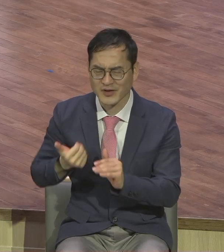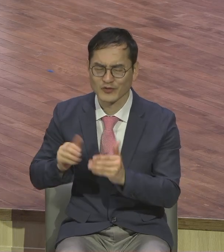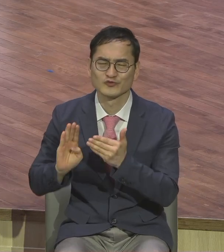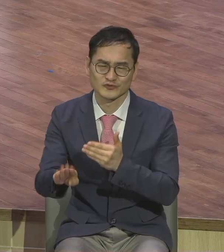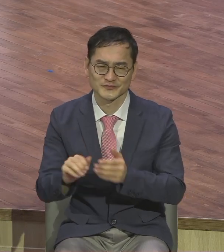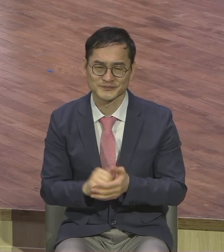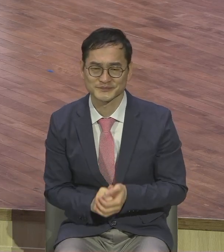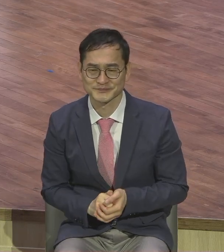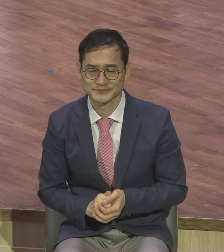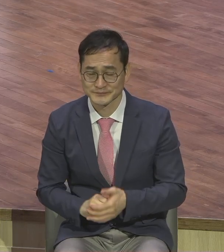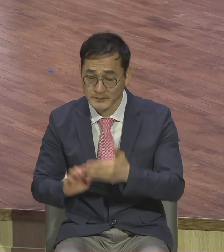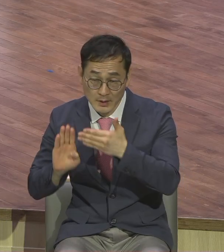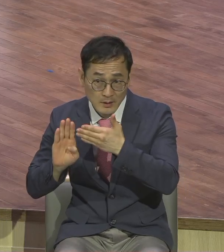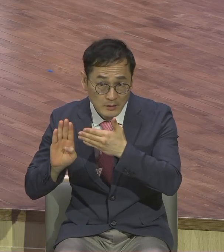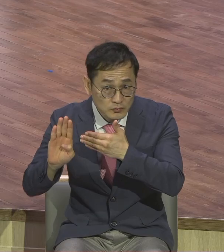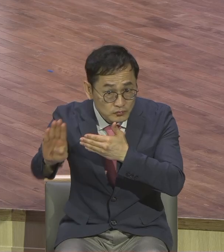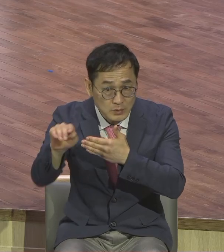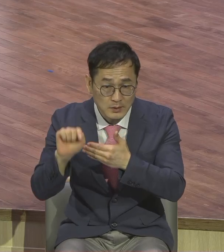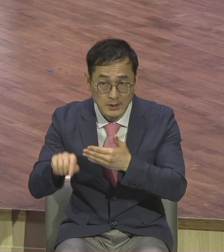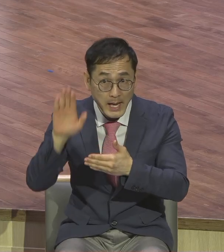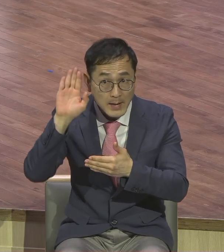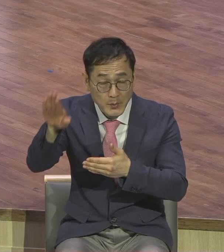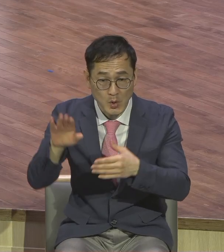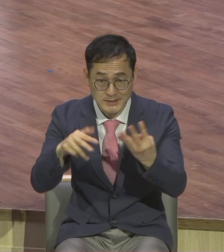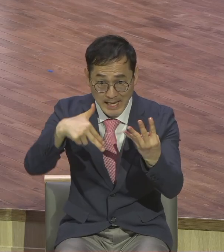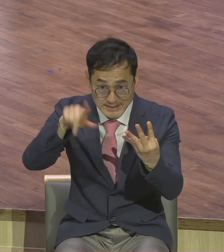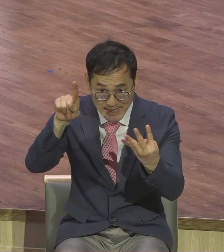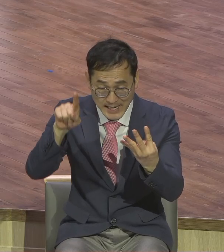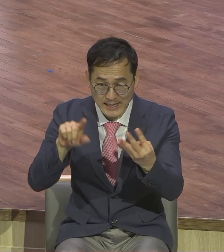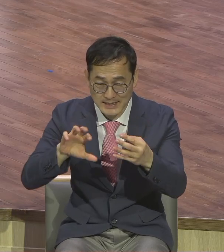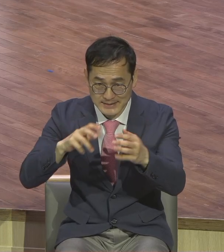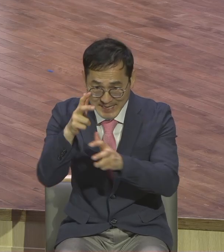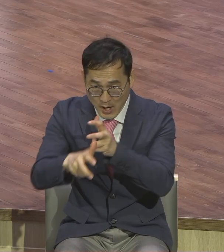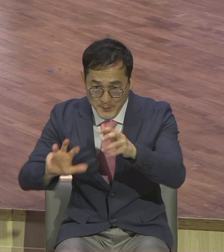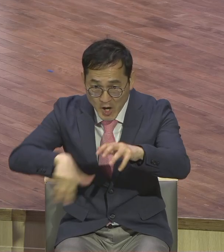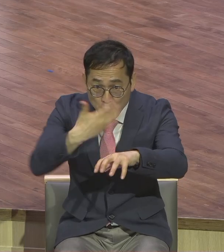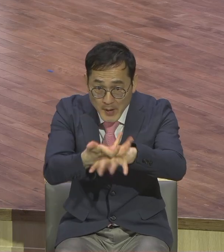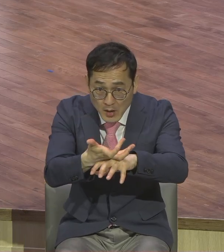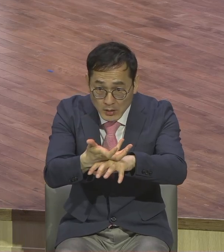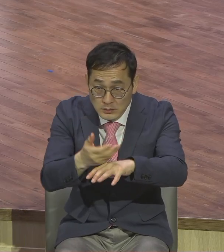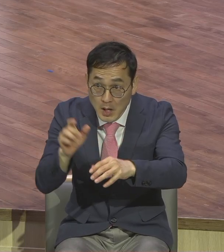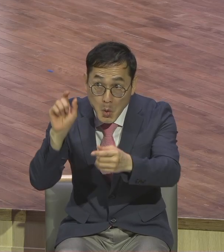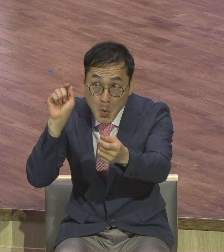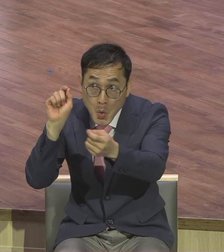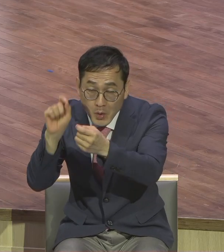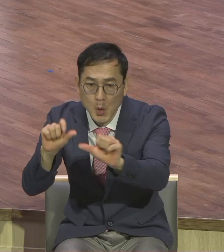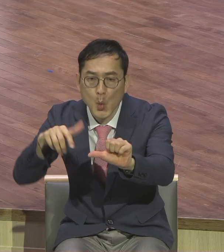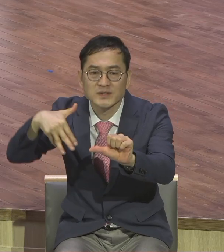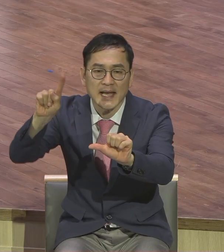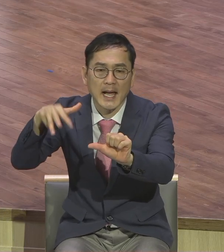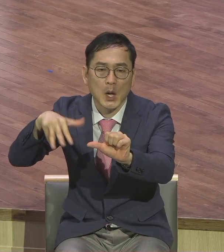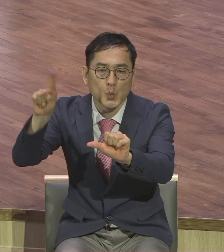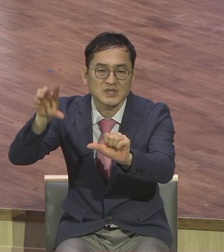시대가 곧 도래할 것이다. 그렇게 말하고 있습니다. 엄청 변화가 빠릅니다. 4차